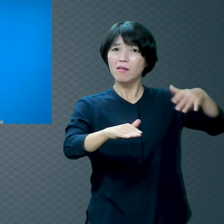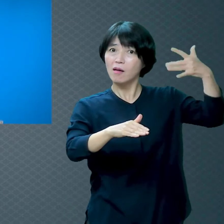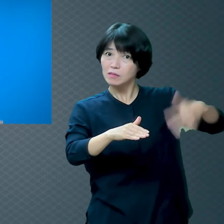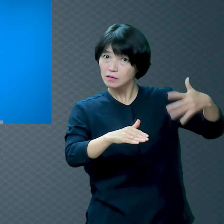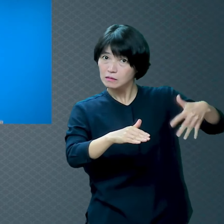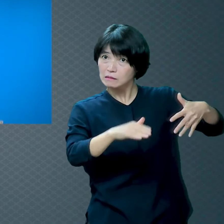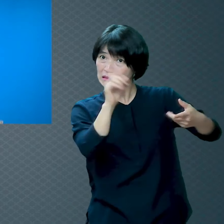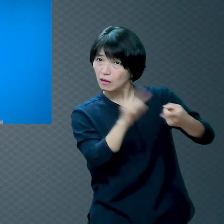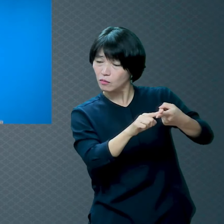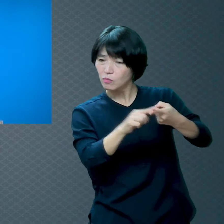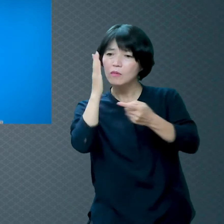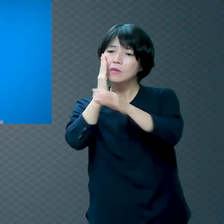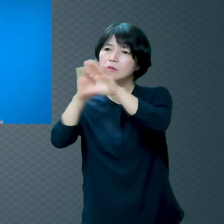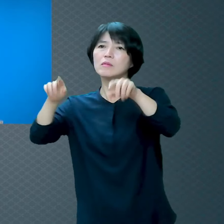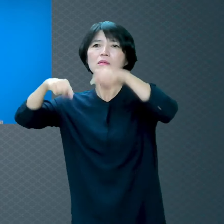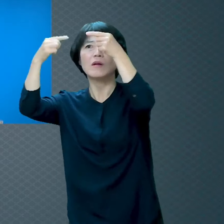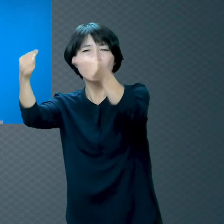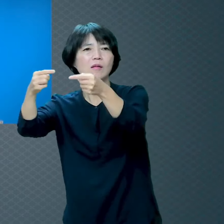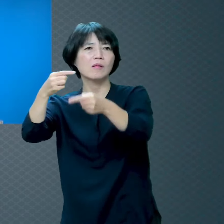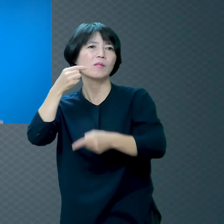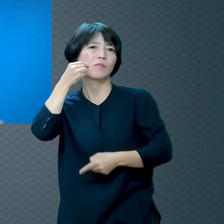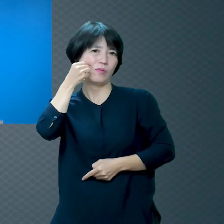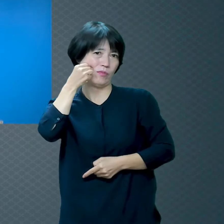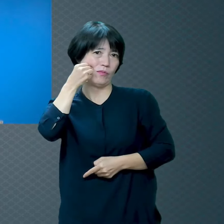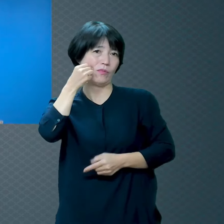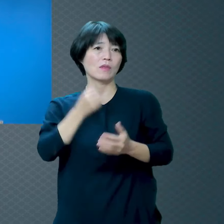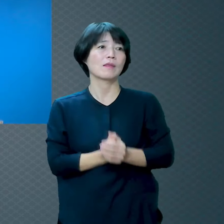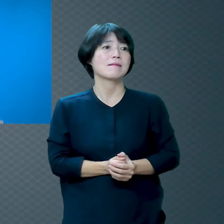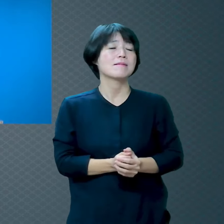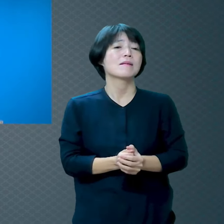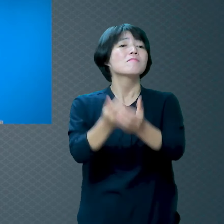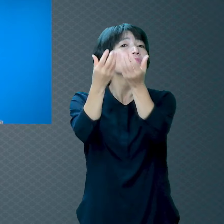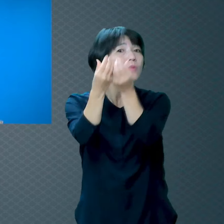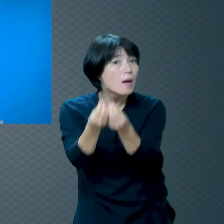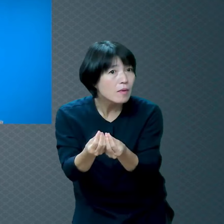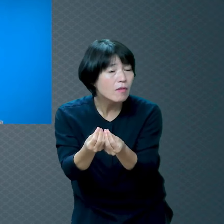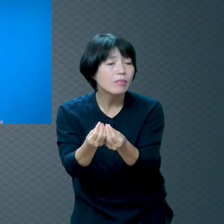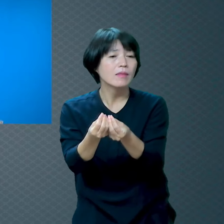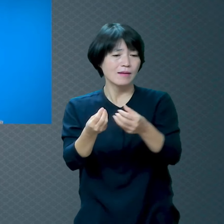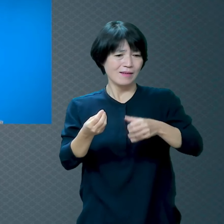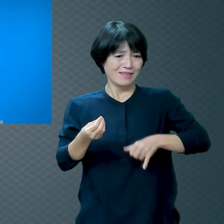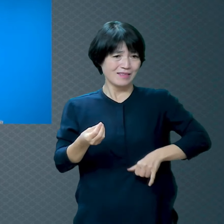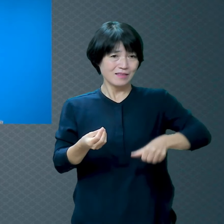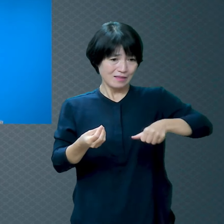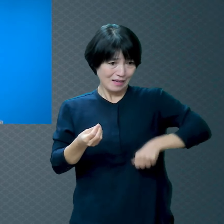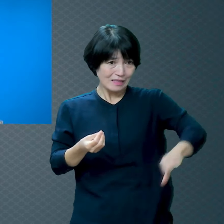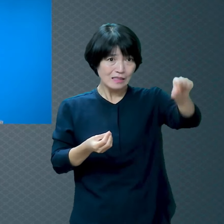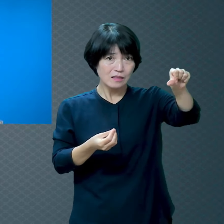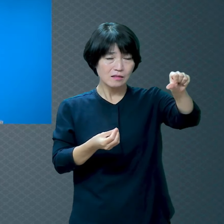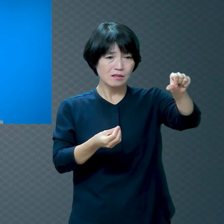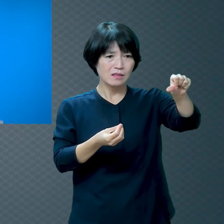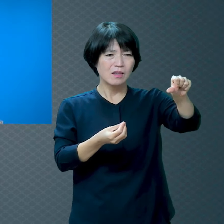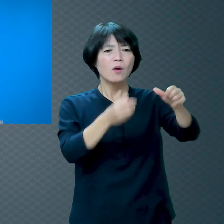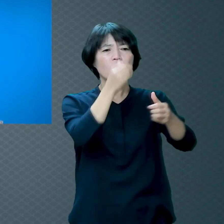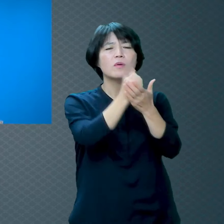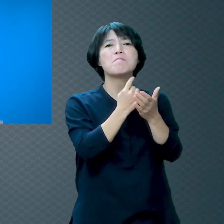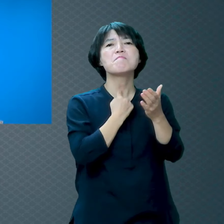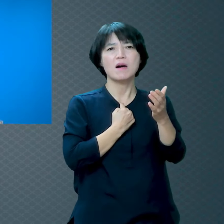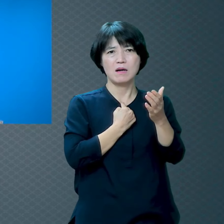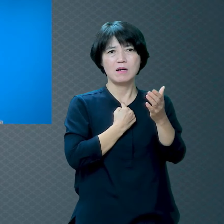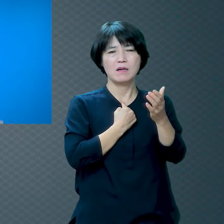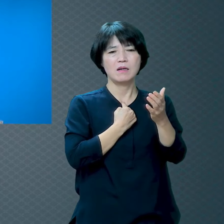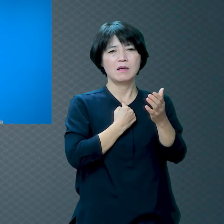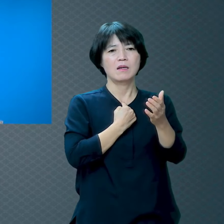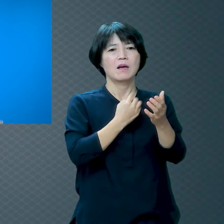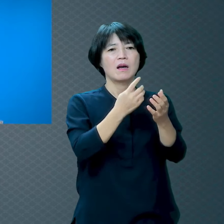자식이 죄를 지어서 감옥에 들어가 있어요 부모 마음대로 빼내올